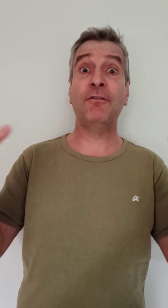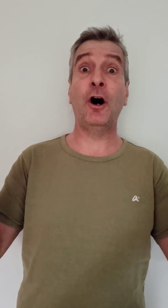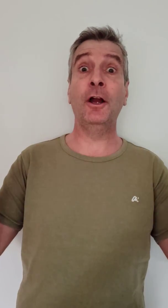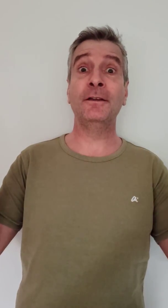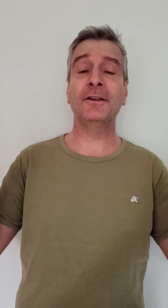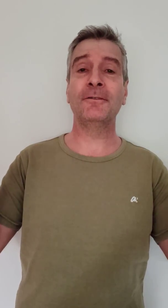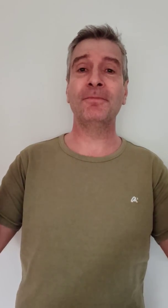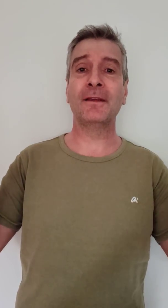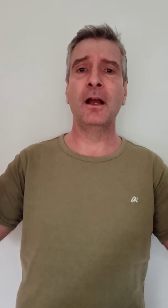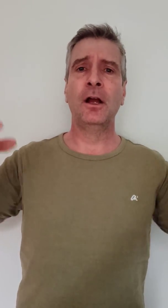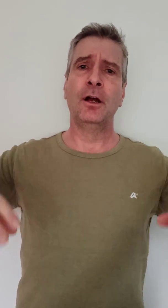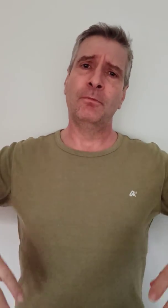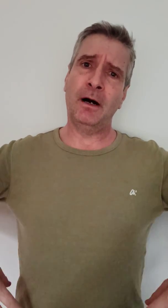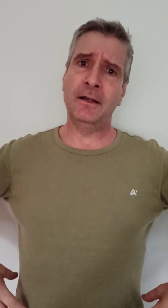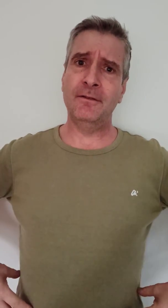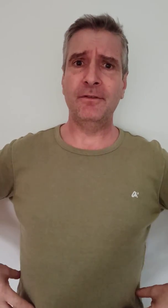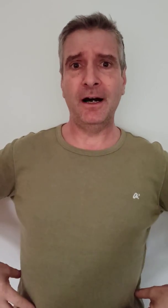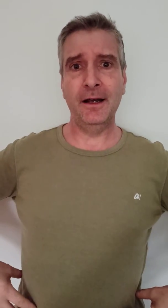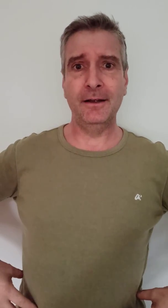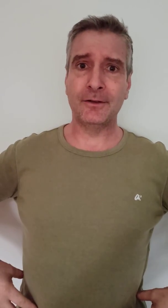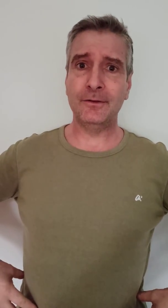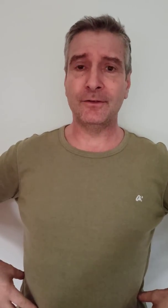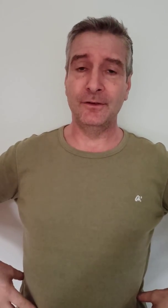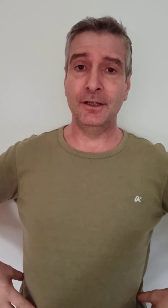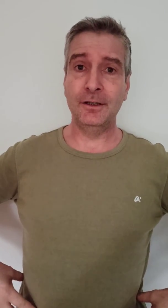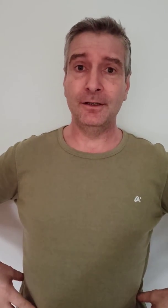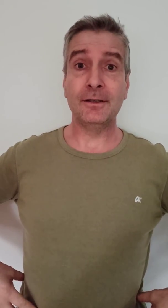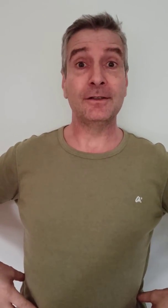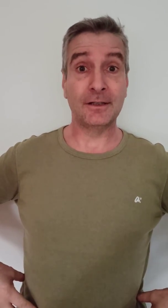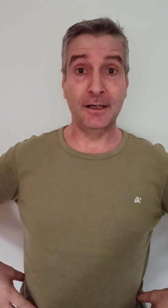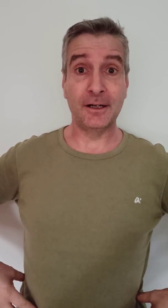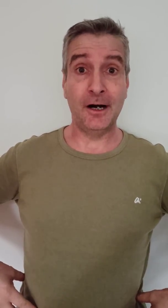Freunden. Man weiß es nicht genau.